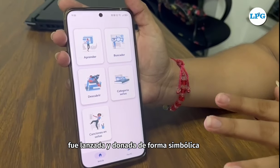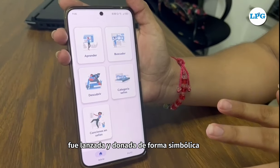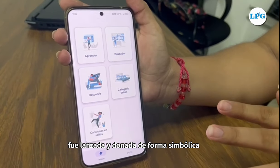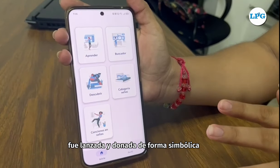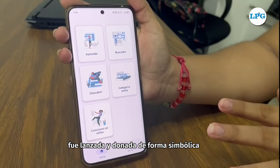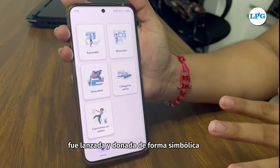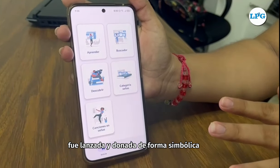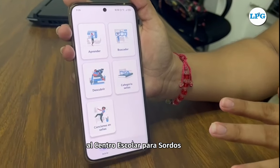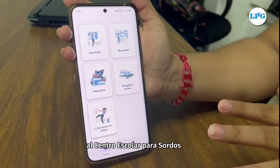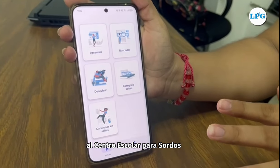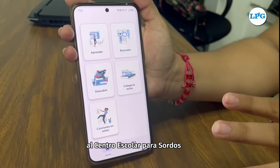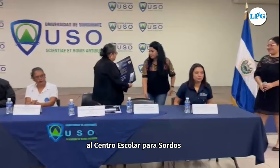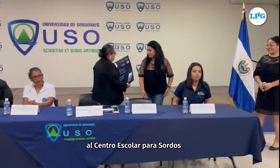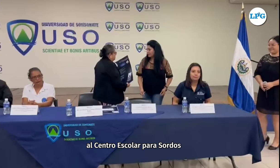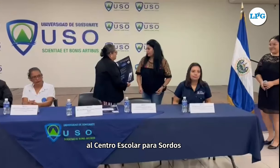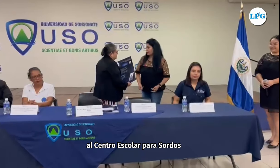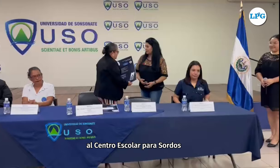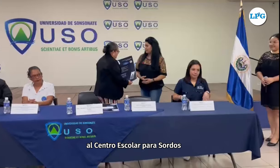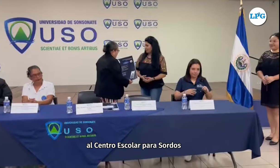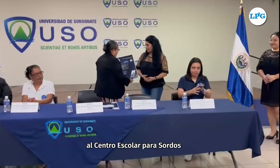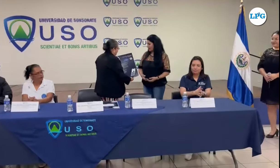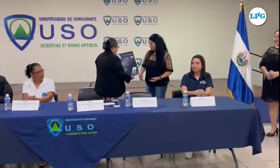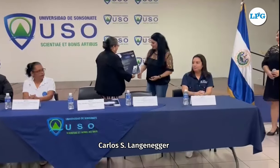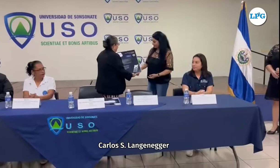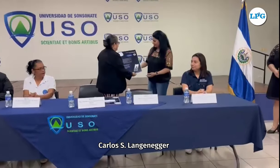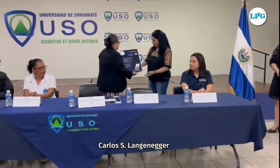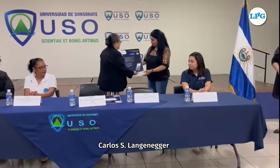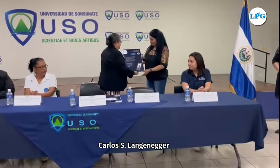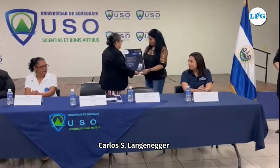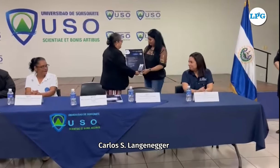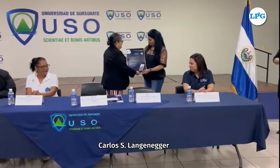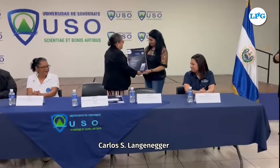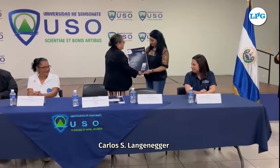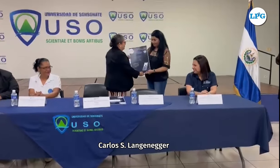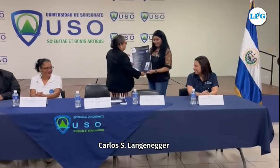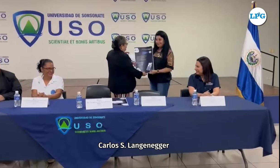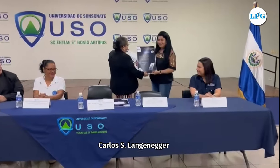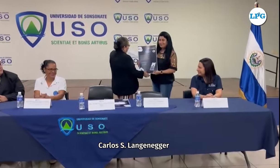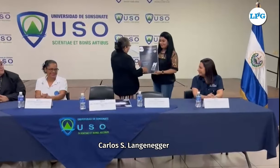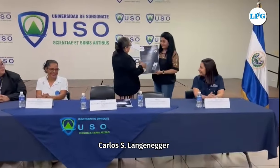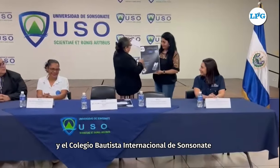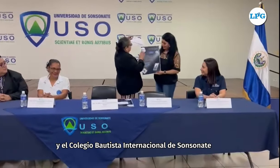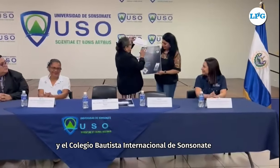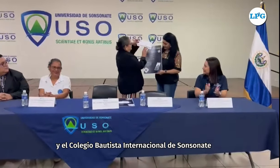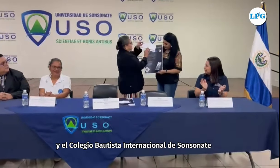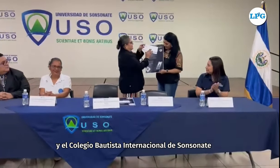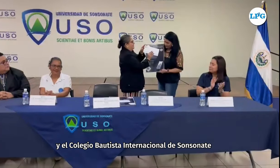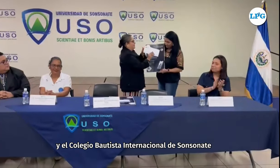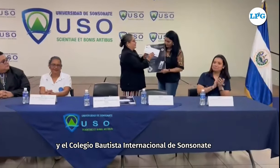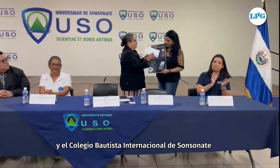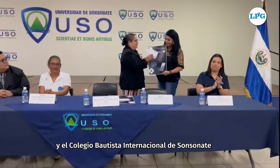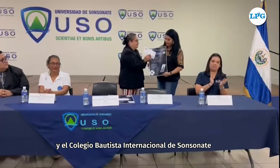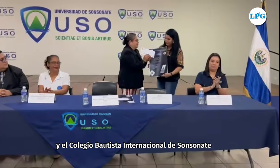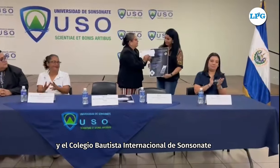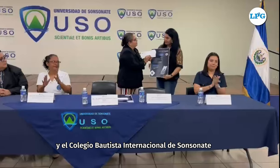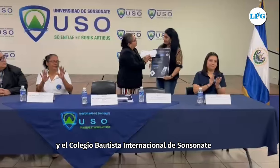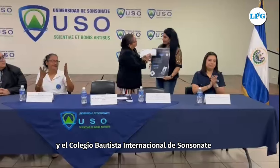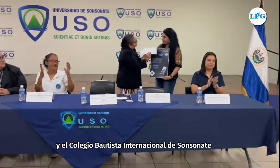simbólica al Centro Escolar para Sordos Carlos S. Langeniger y el Colegio Bautista Internacional de